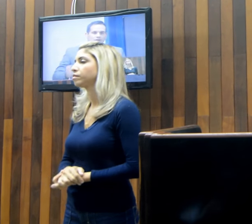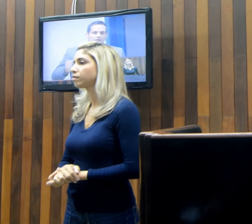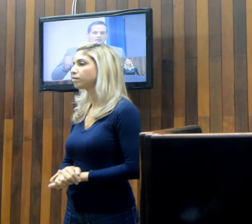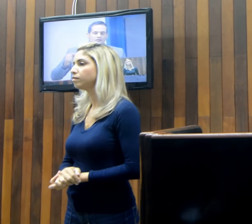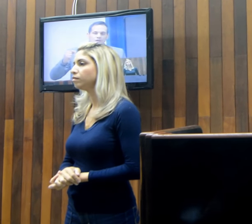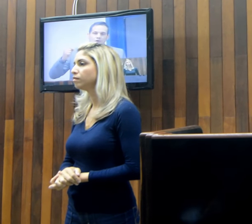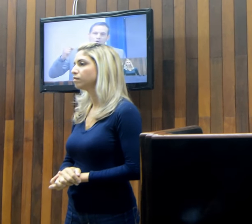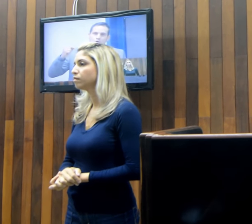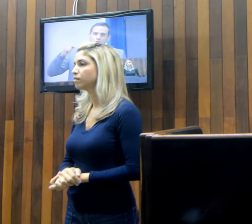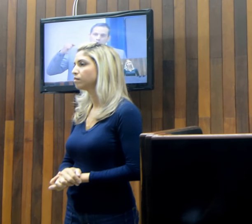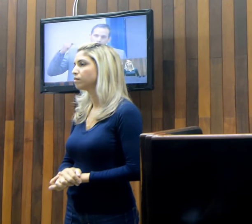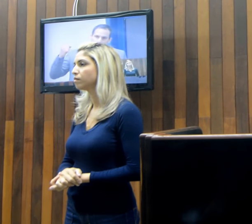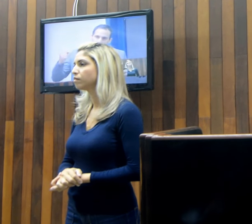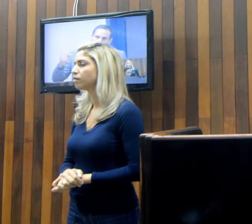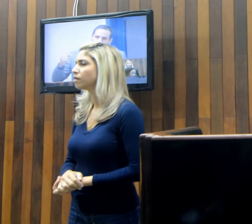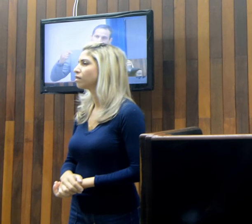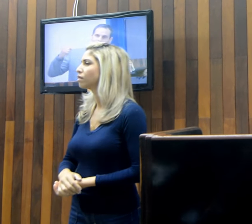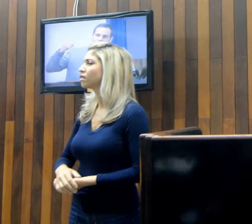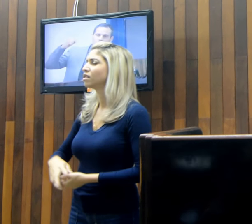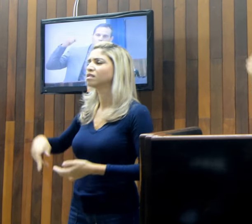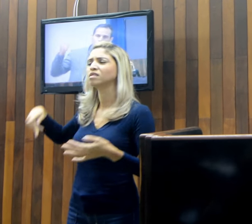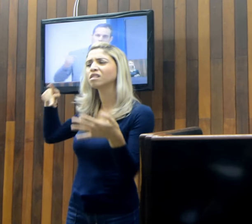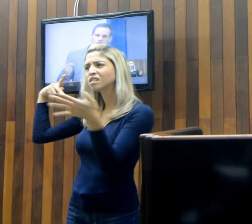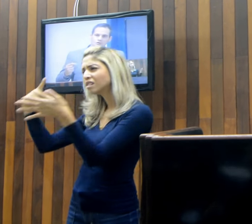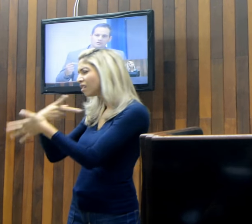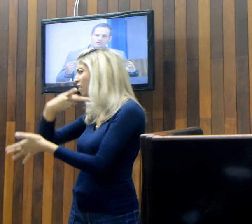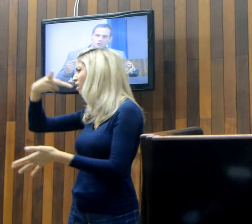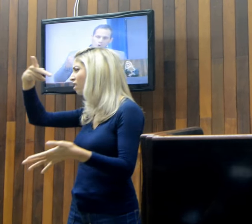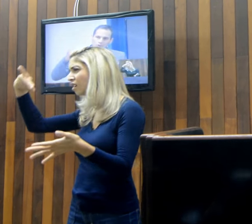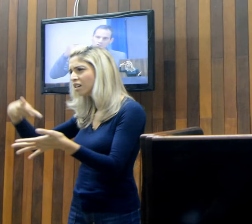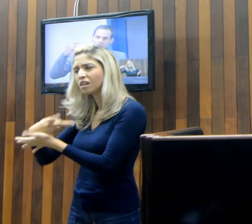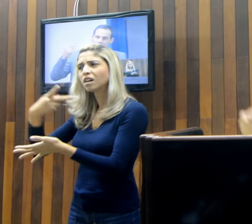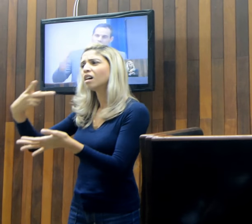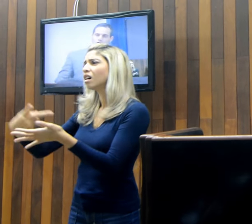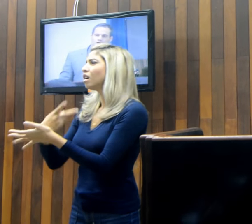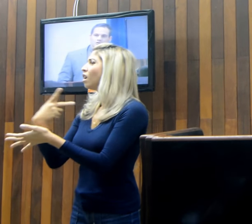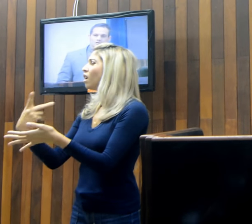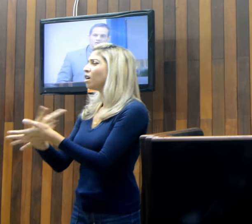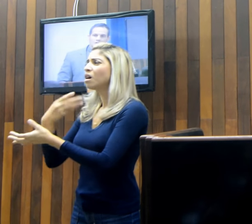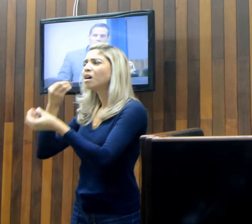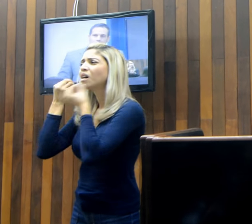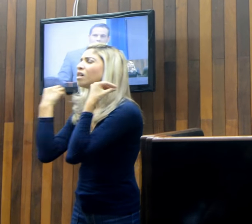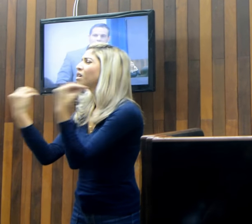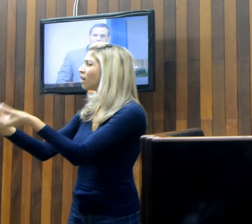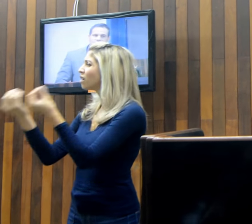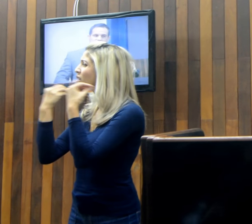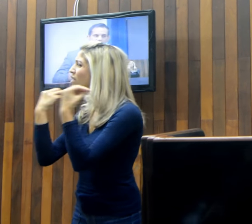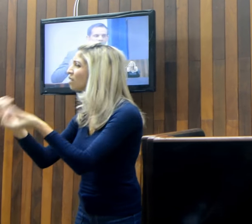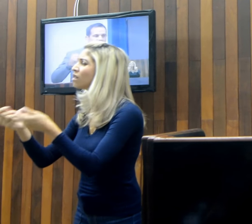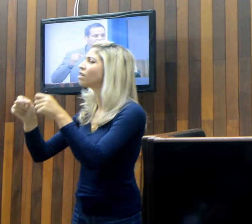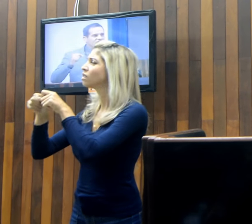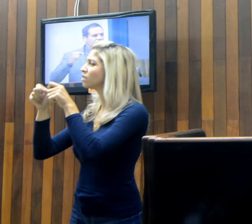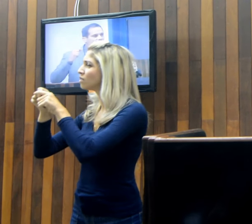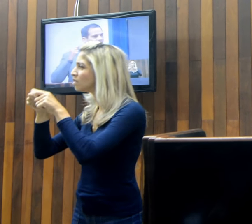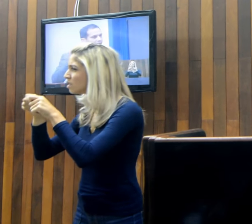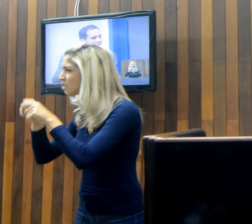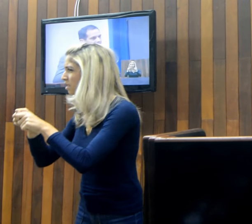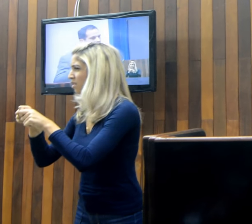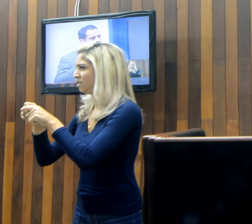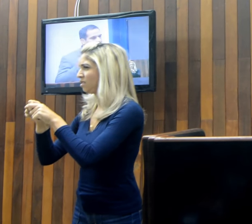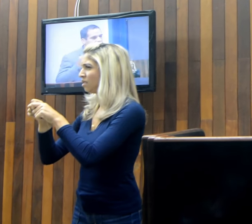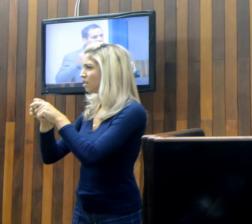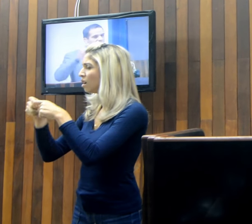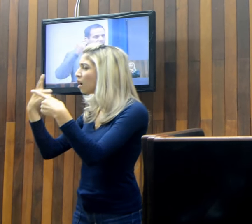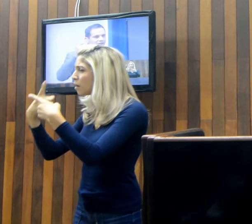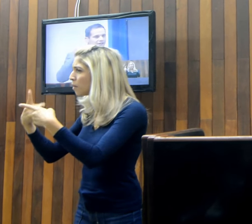Chegou o cúmulo do absurdo, cúmulo do absurdo de formar fila,